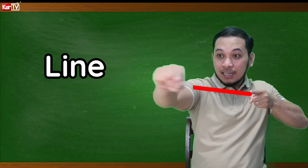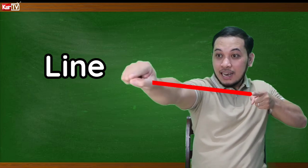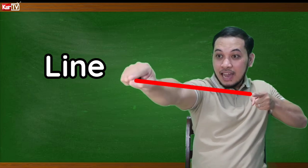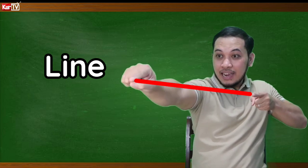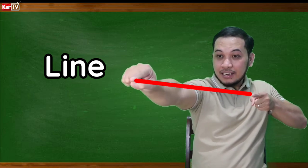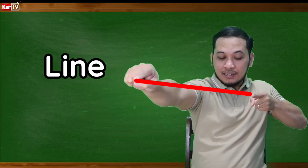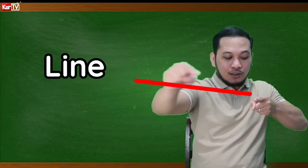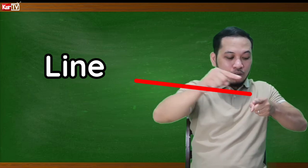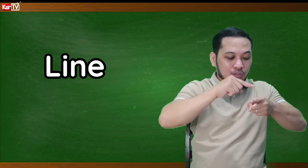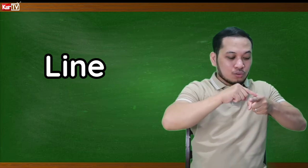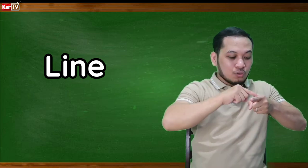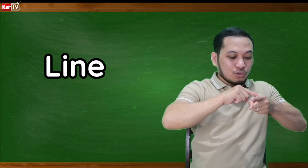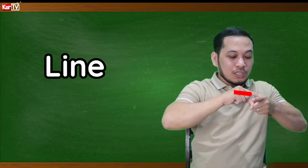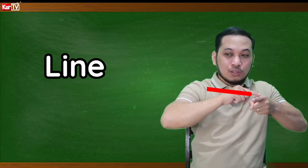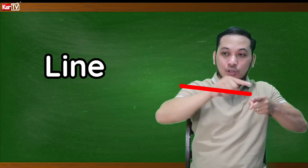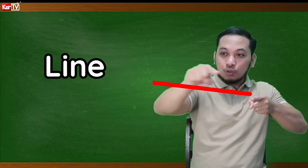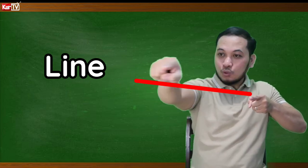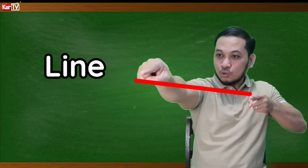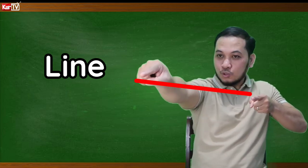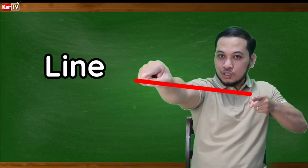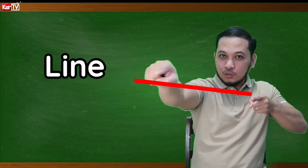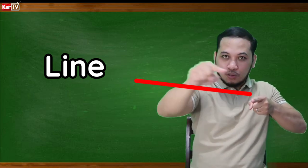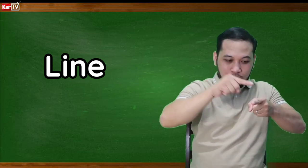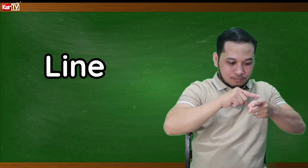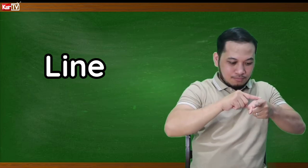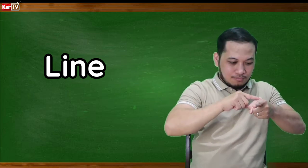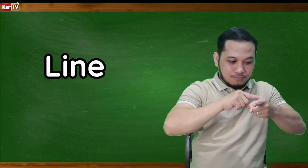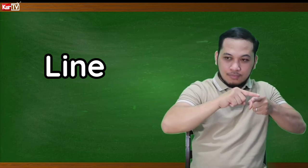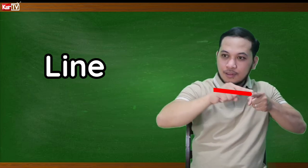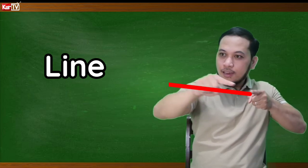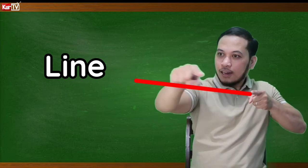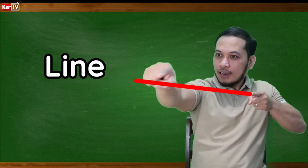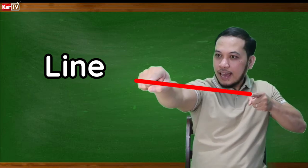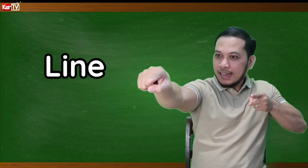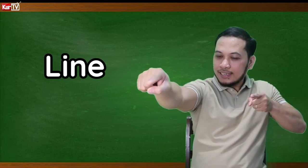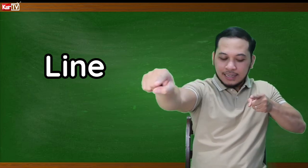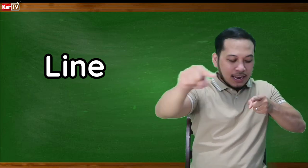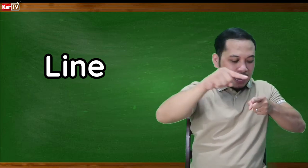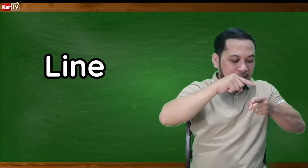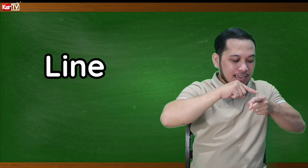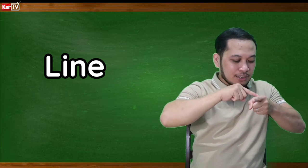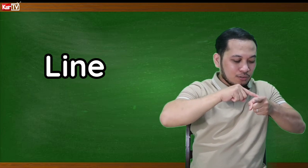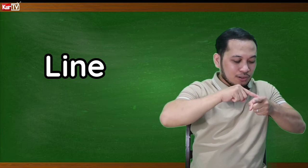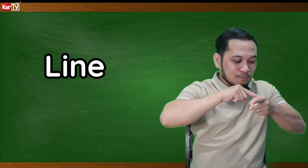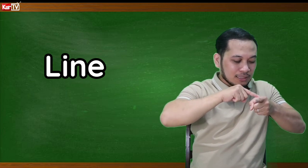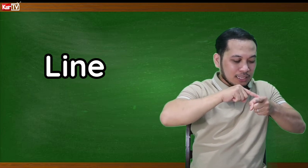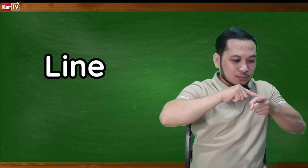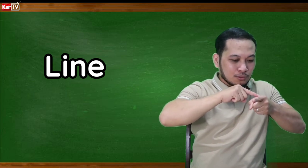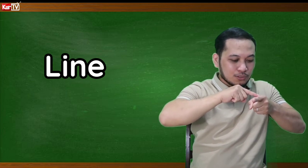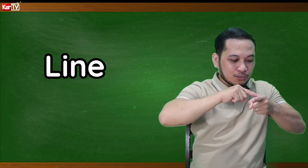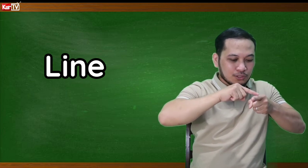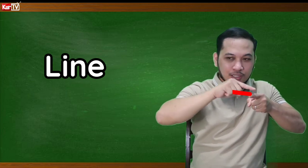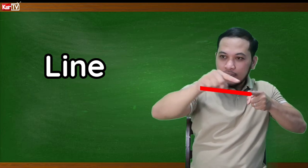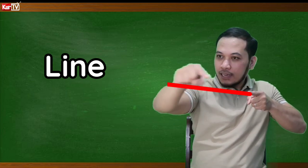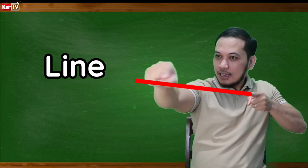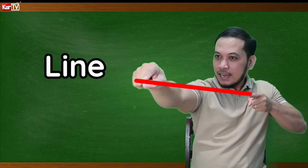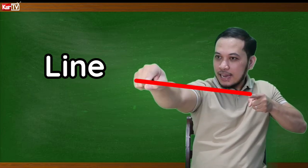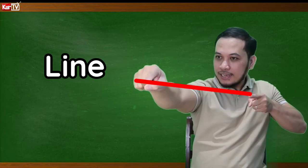Line. So, turo dito. Turo doon sa dulo. Line. Kailangan yung mata sumusunod. Line.